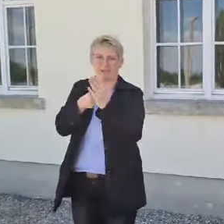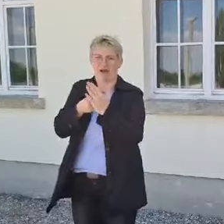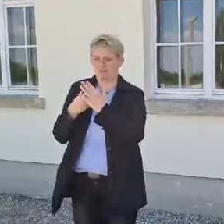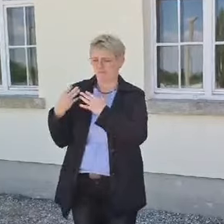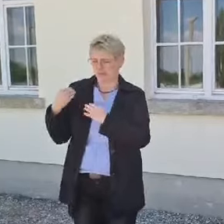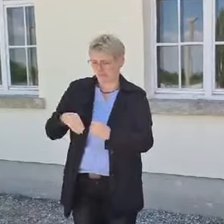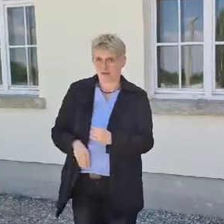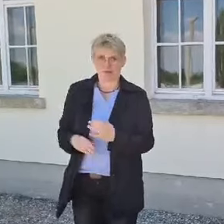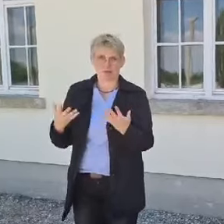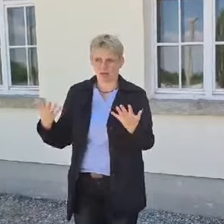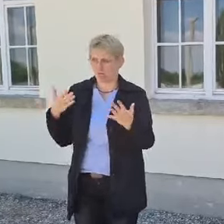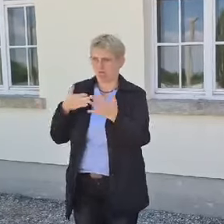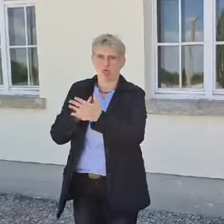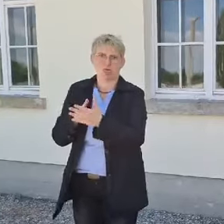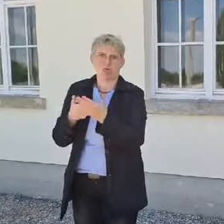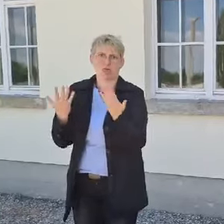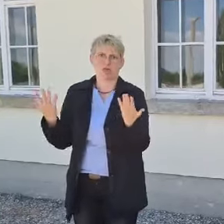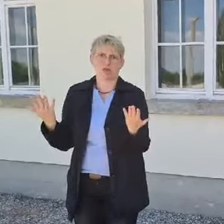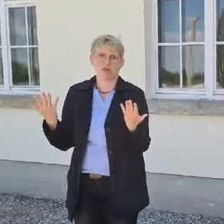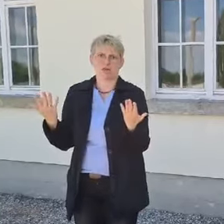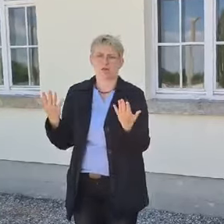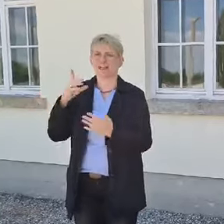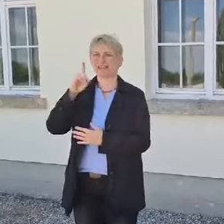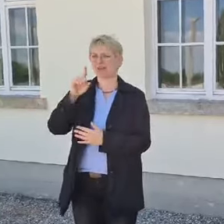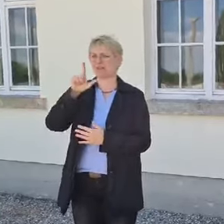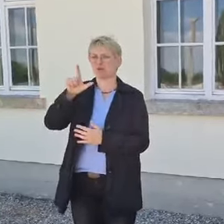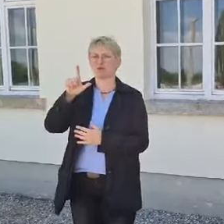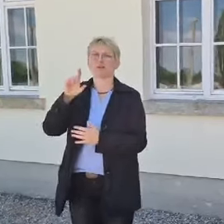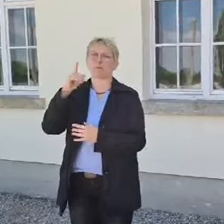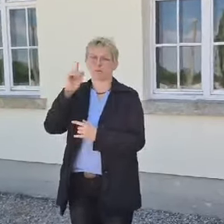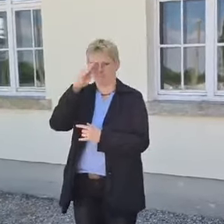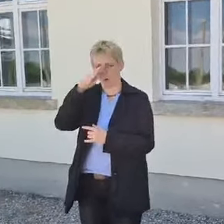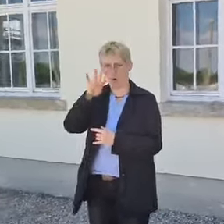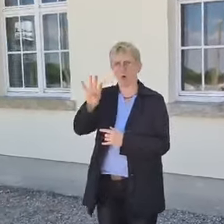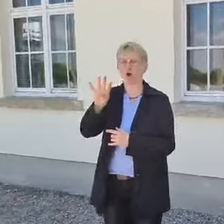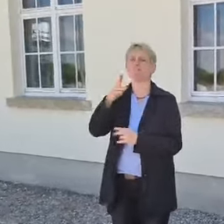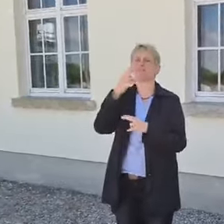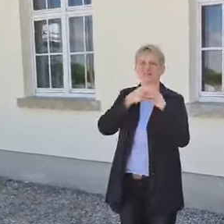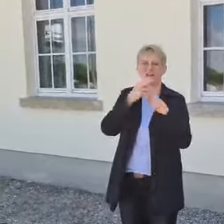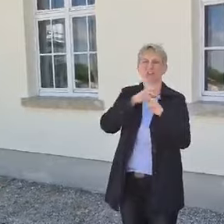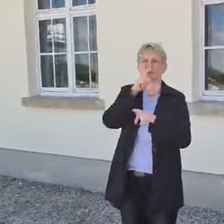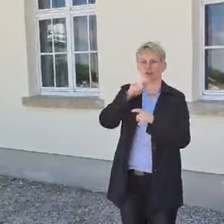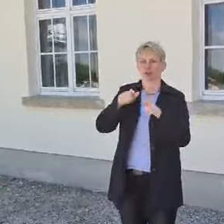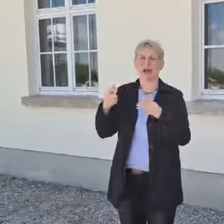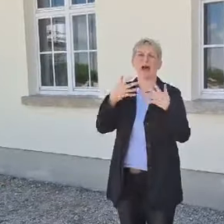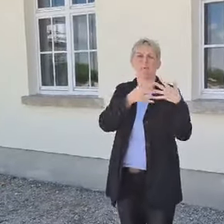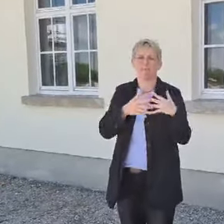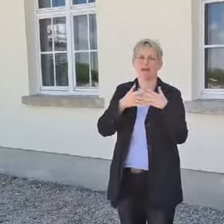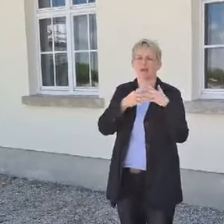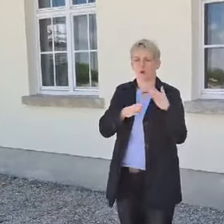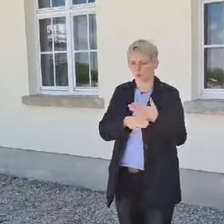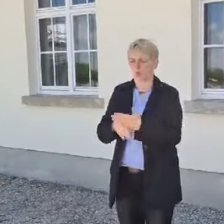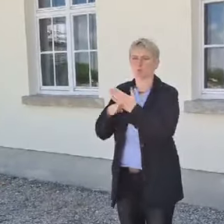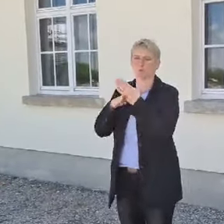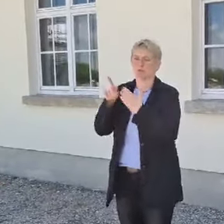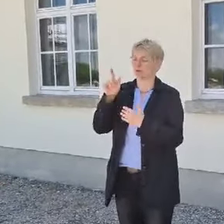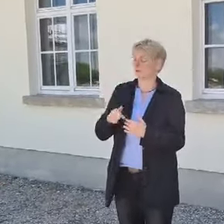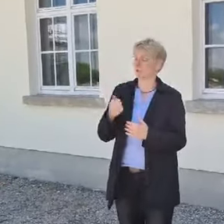Art Hindernis. David Ludwig Bloch hatte eben Hilfe und Unterstützung von Verwandtschaft aus Amerika, sonst wäre es vielleicht auch nicht so leicht möglich